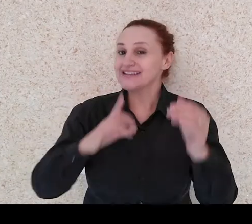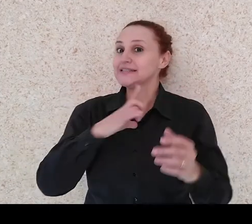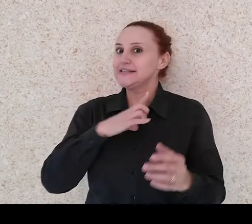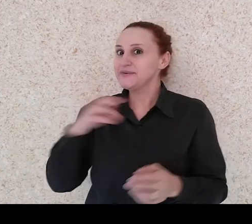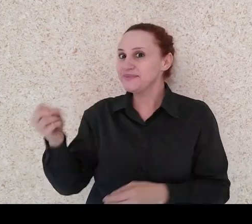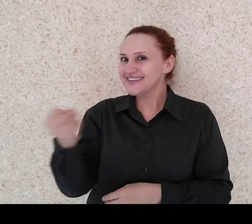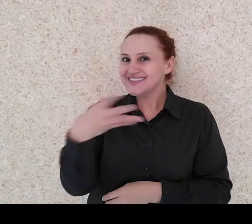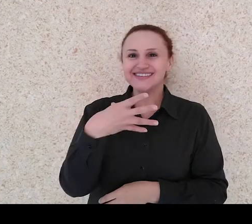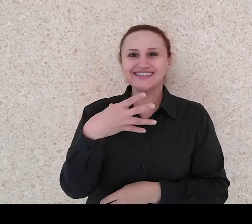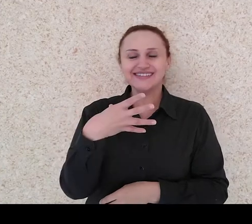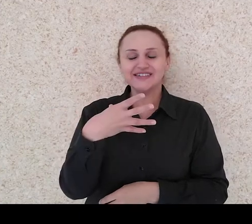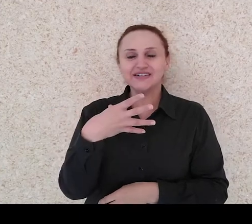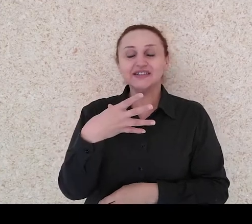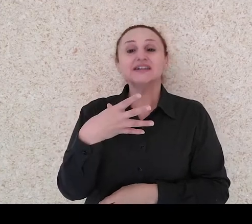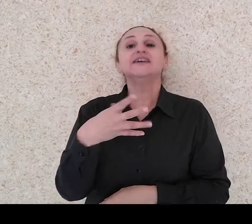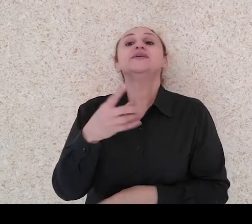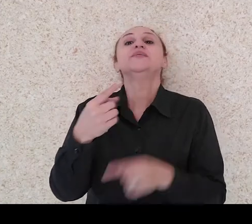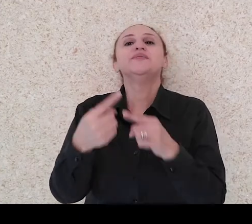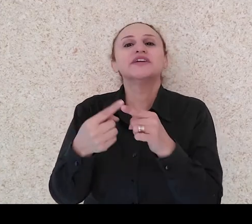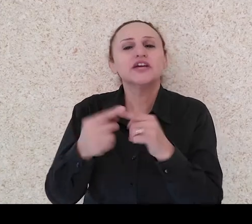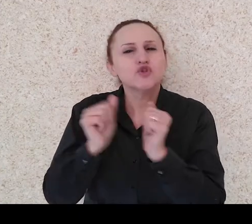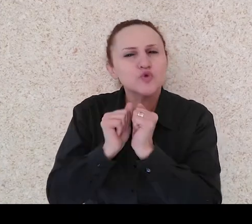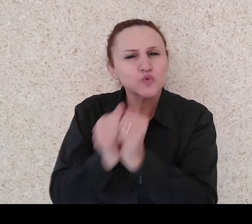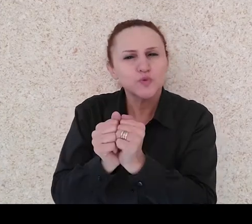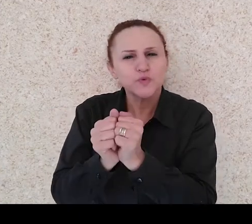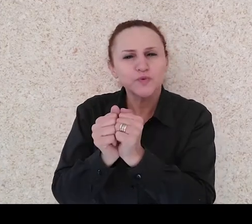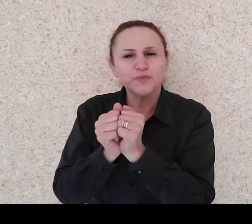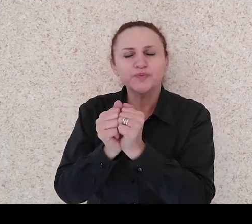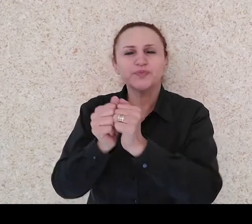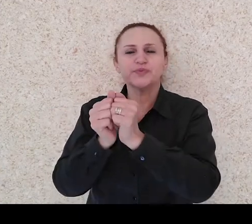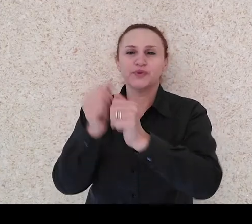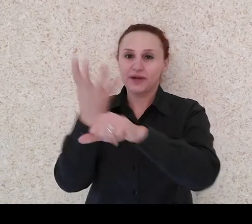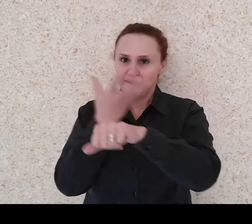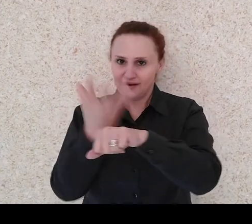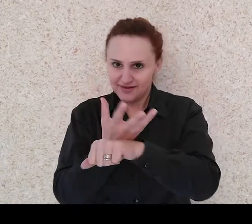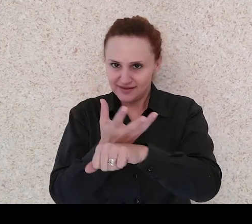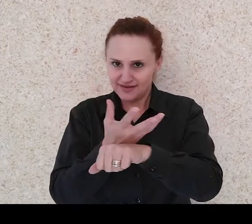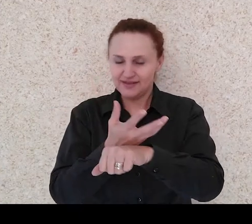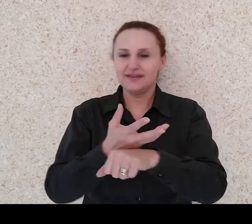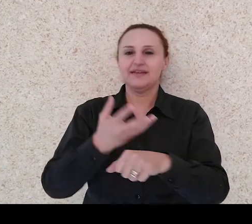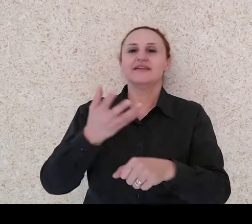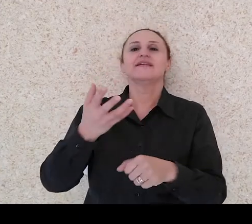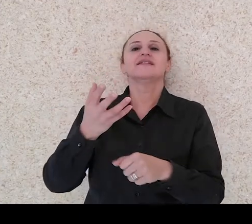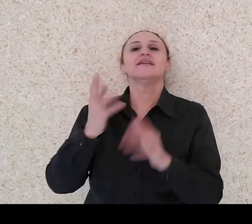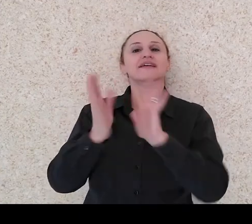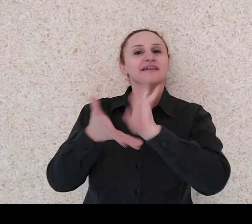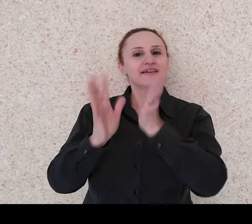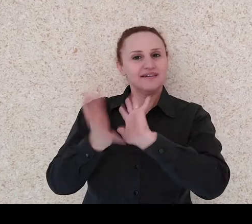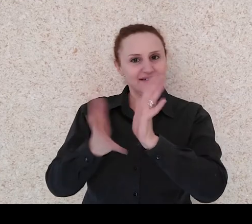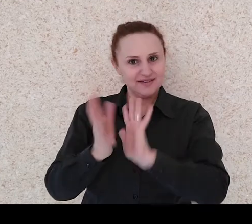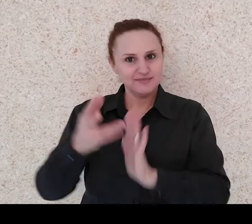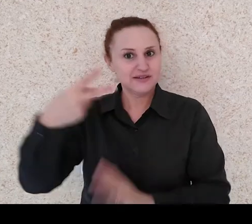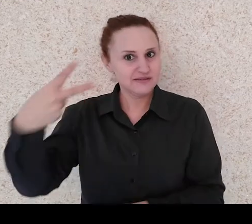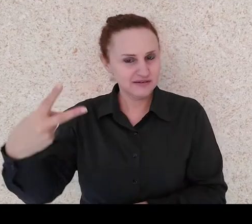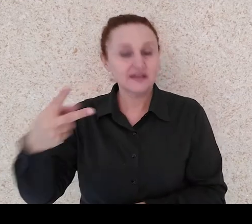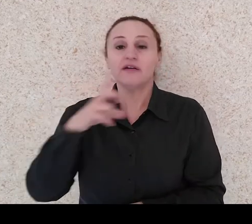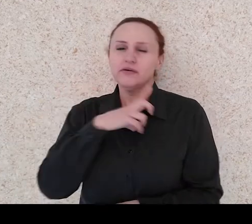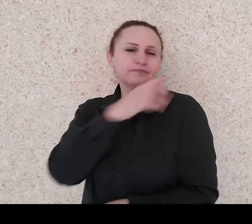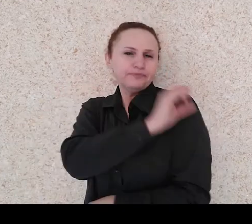em parceria com a disciplina de Libras 2, uma oficina. Esta oficina, ela